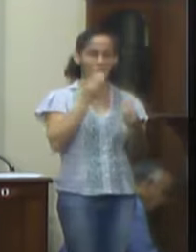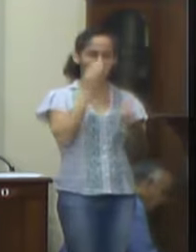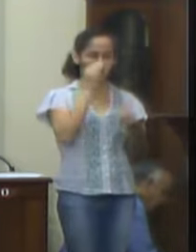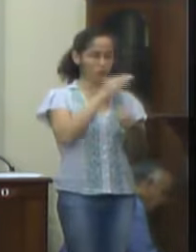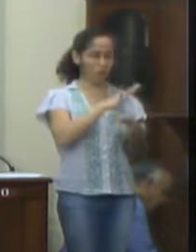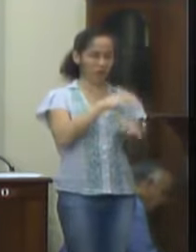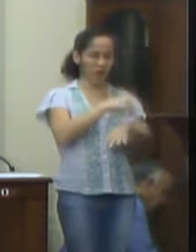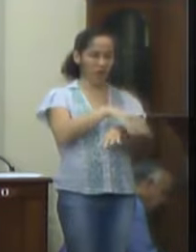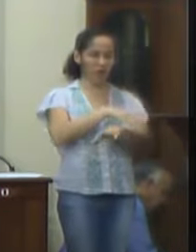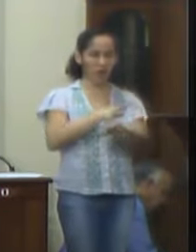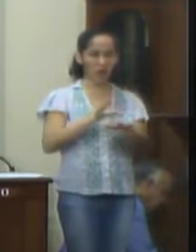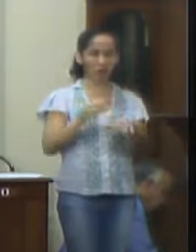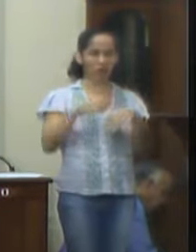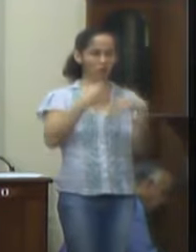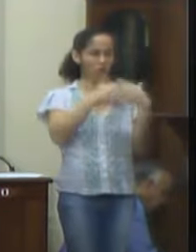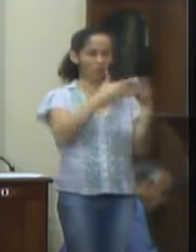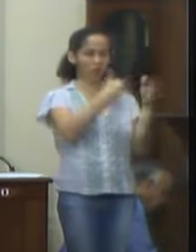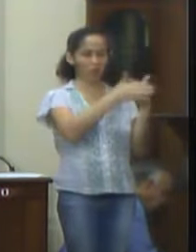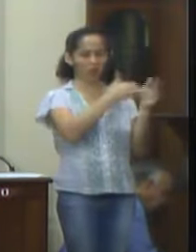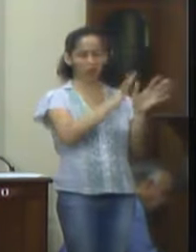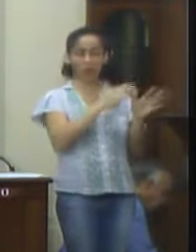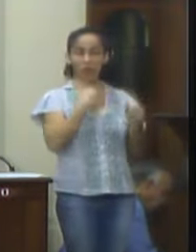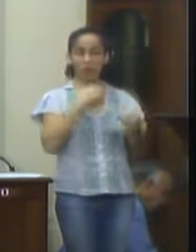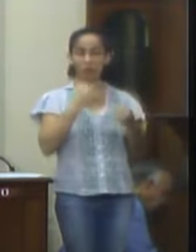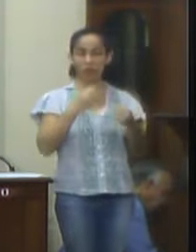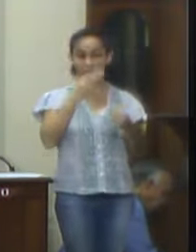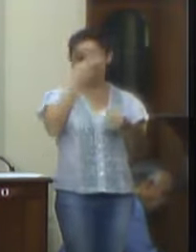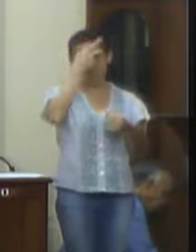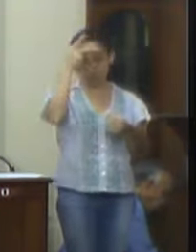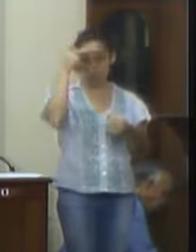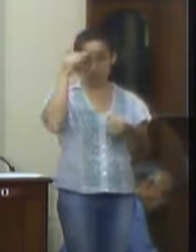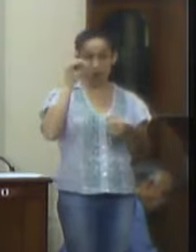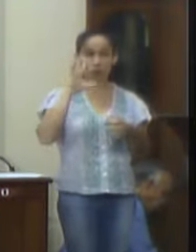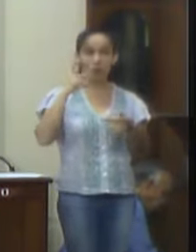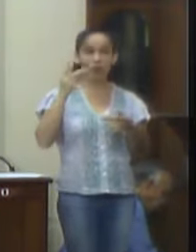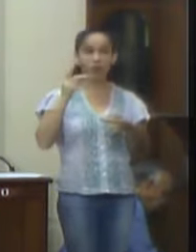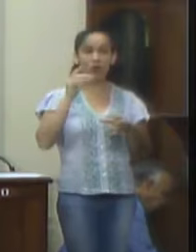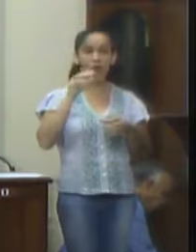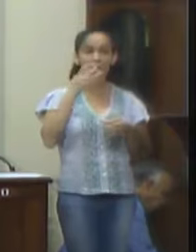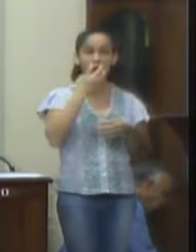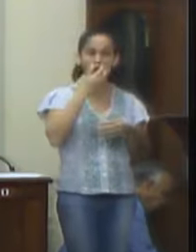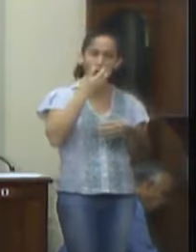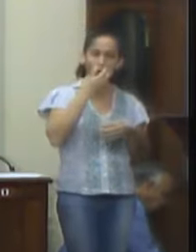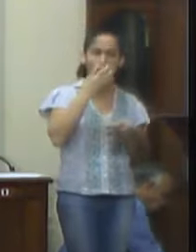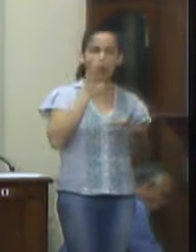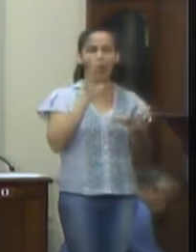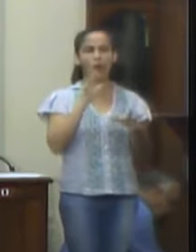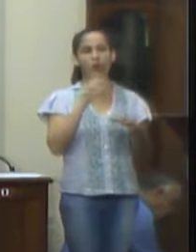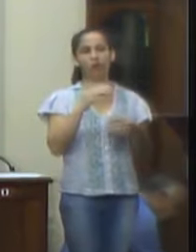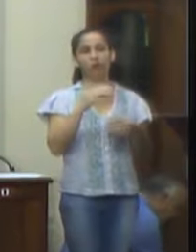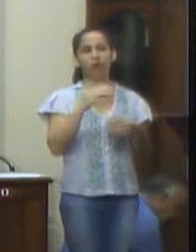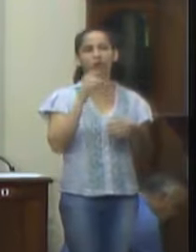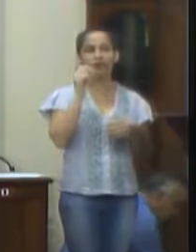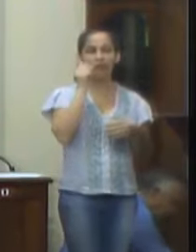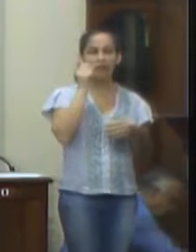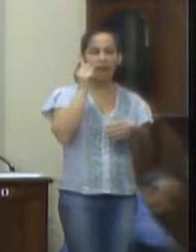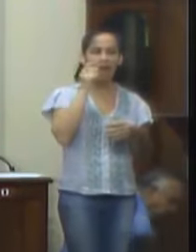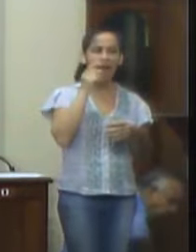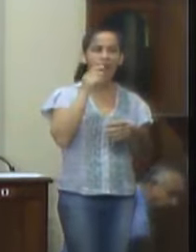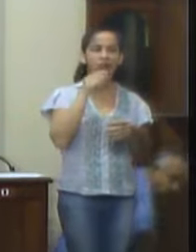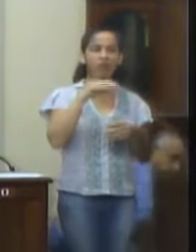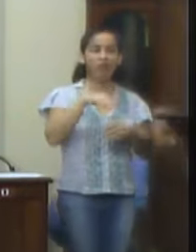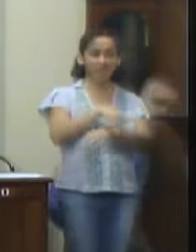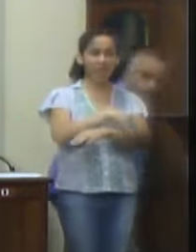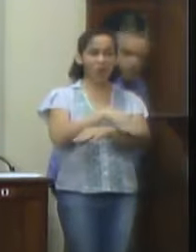município. Justificativa. Ilustríssimo secretário, atendendo à solicitação dos protetores de animais do município, solicito o exposto